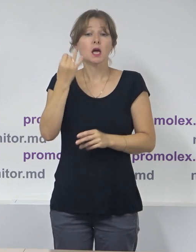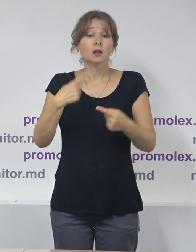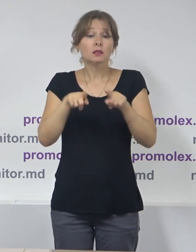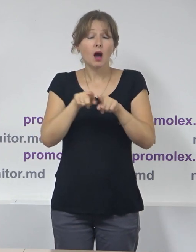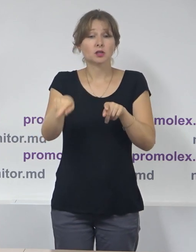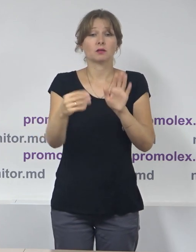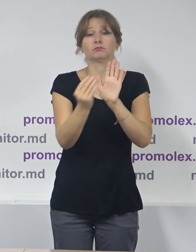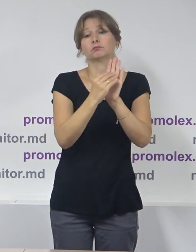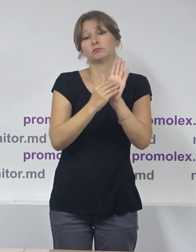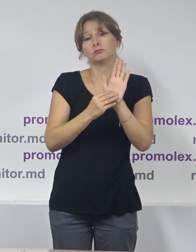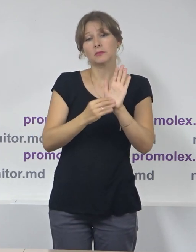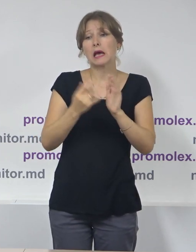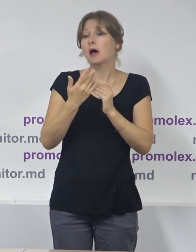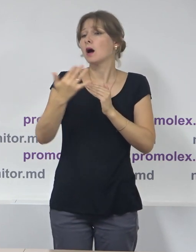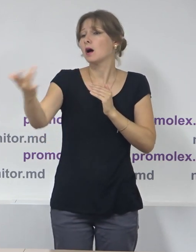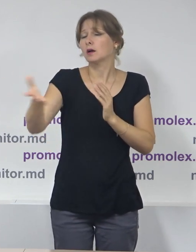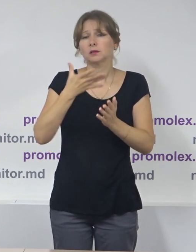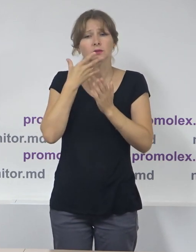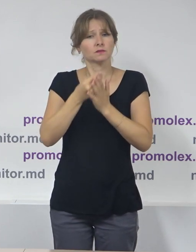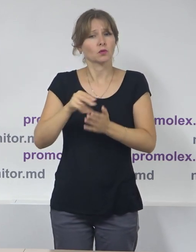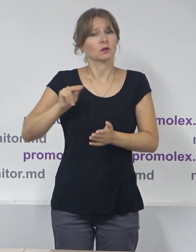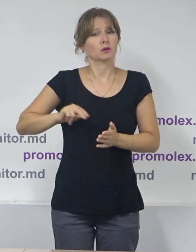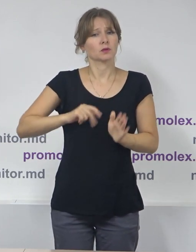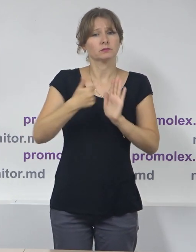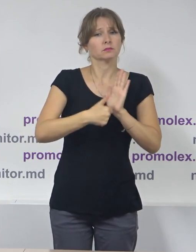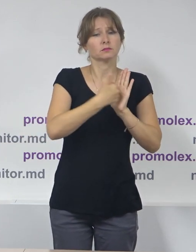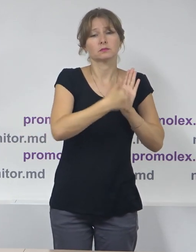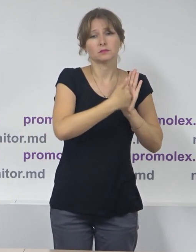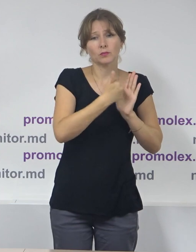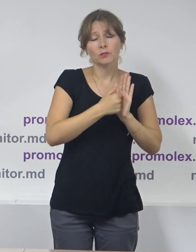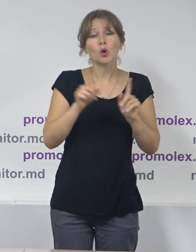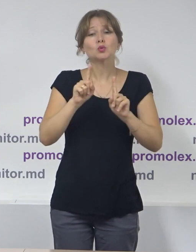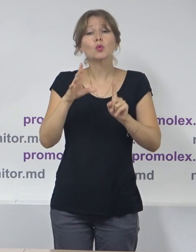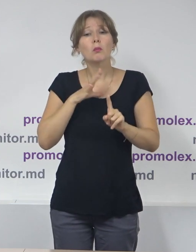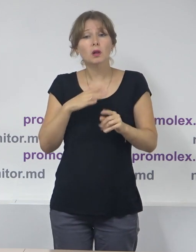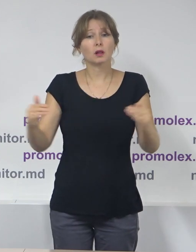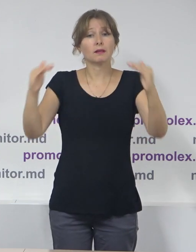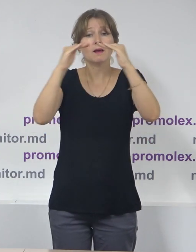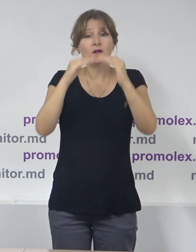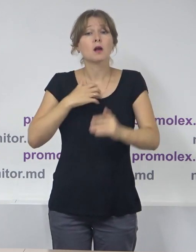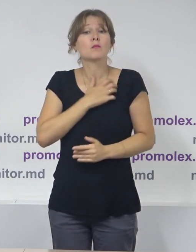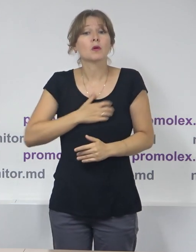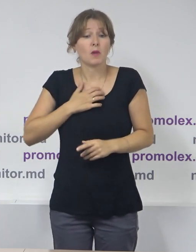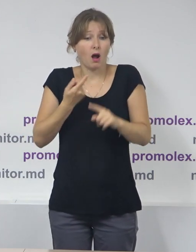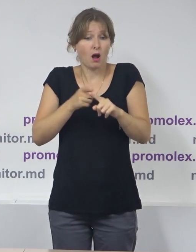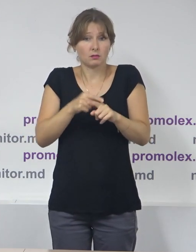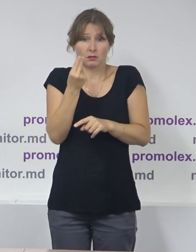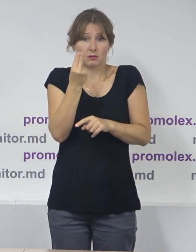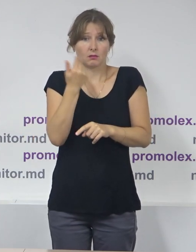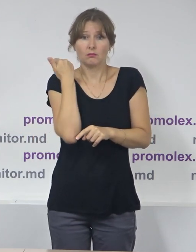asumat meritele pentru numeroase activități implementate la nivelul Consiliului Municipal Chișinău din banii publici.